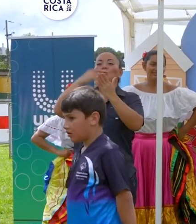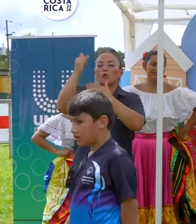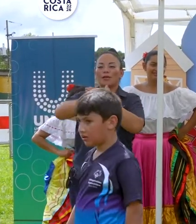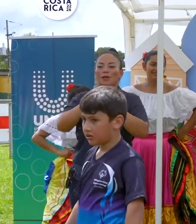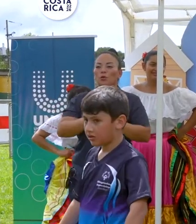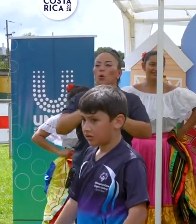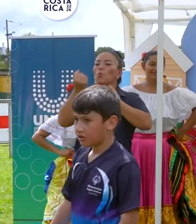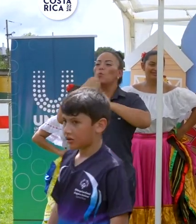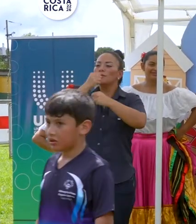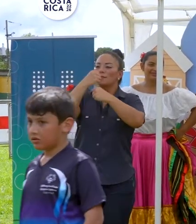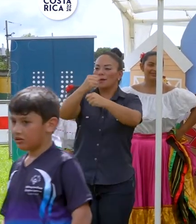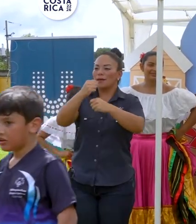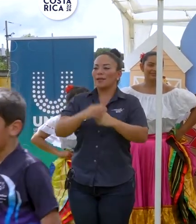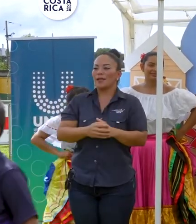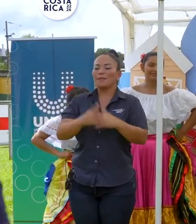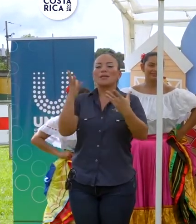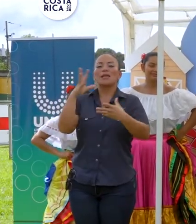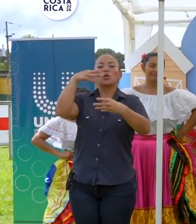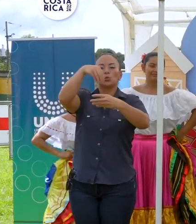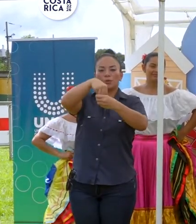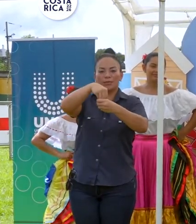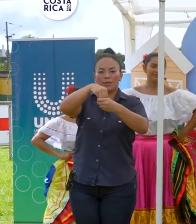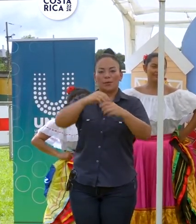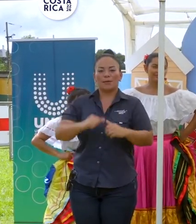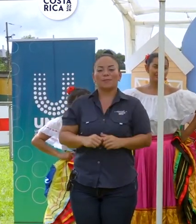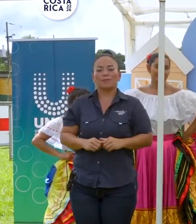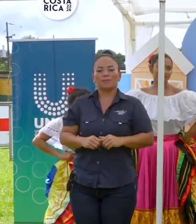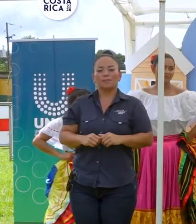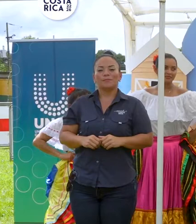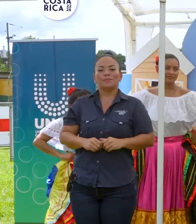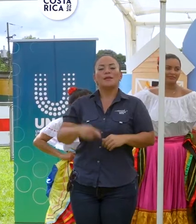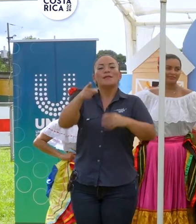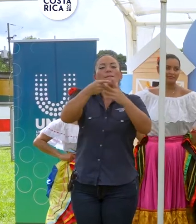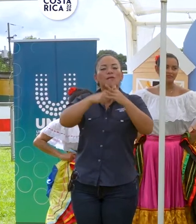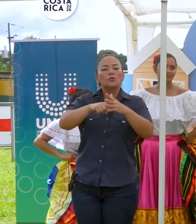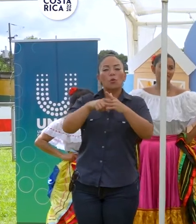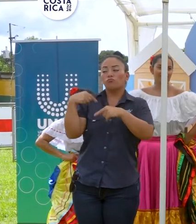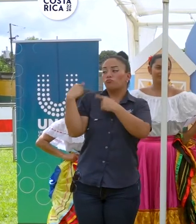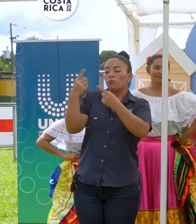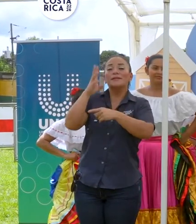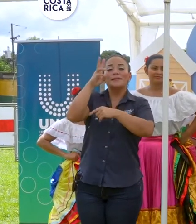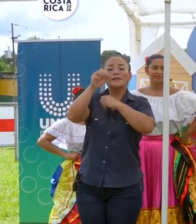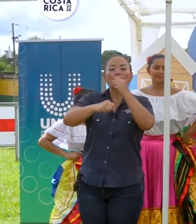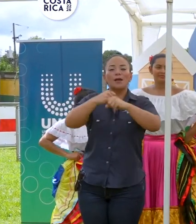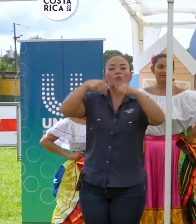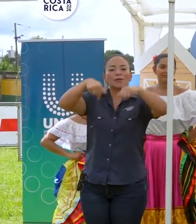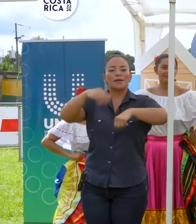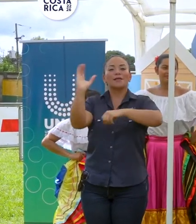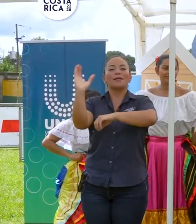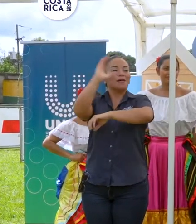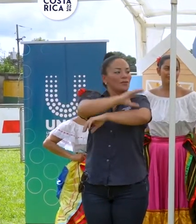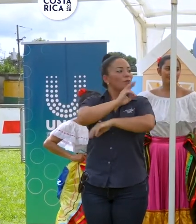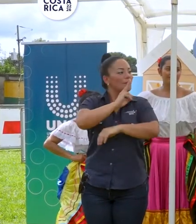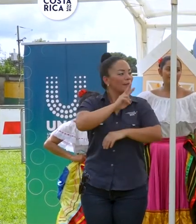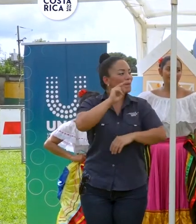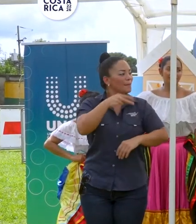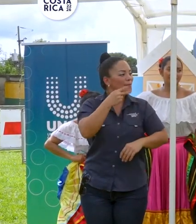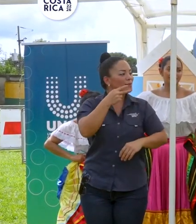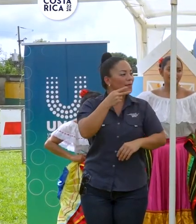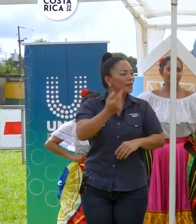Municipalidad Inclusiva, que nació hace seis años aquí en Carrillo, ¿verdad, vicealcaldesa?